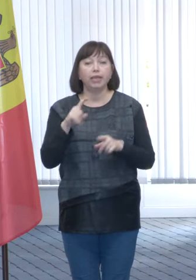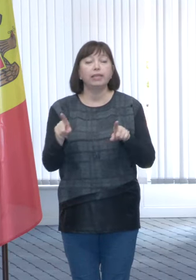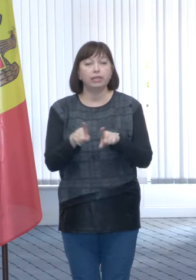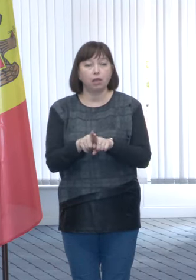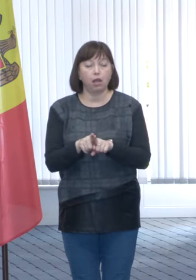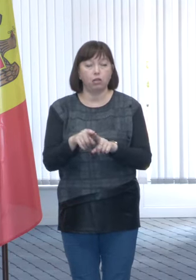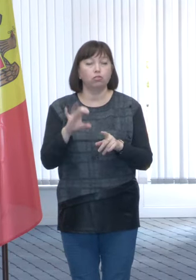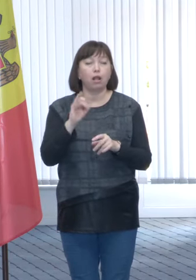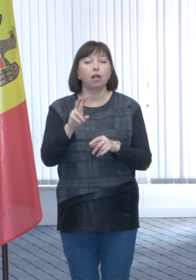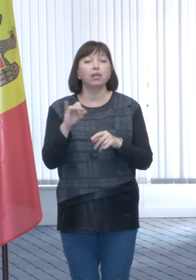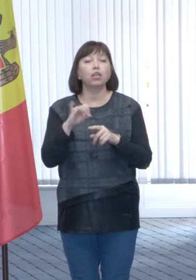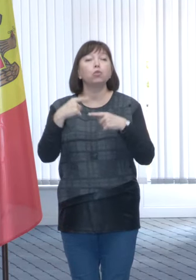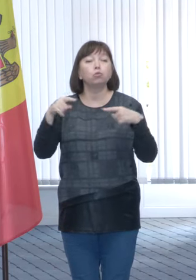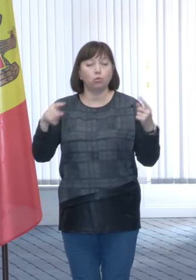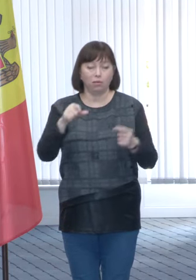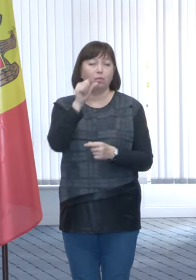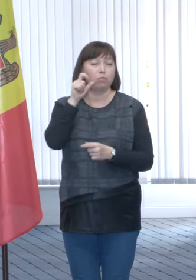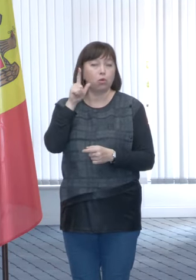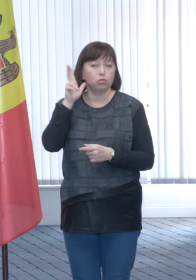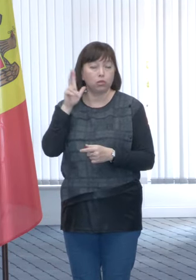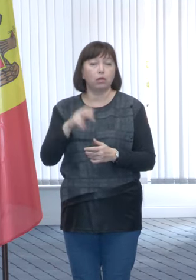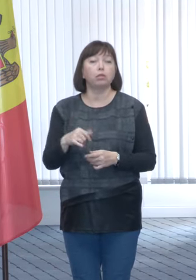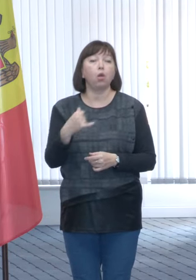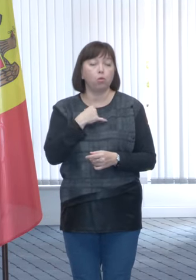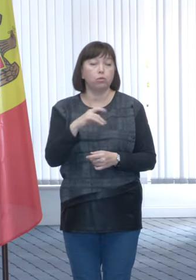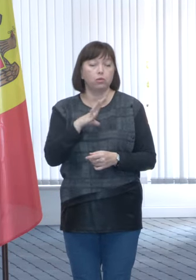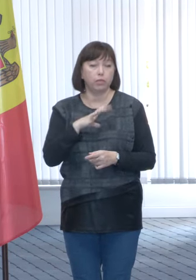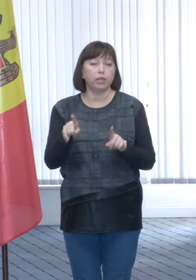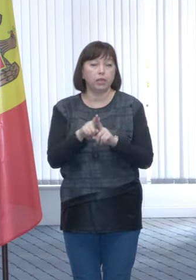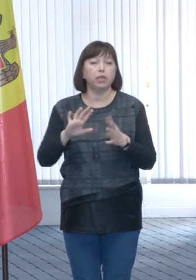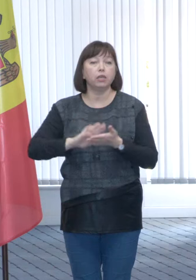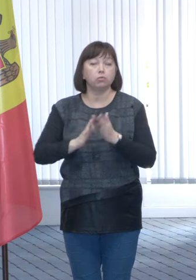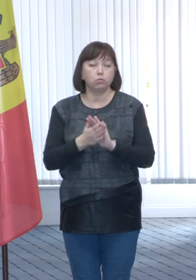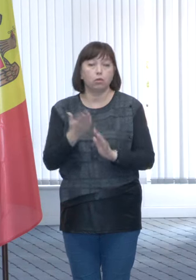și în alți anii precedenți, avem situații când